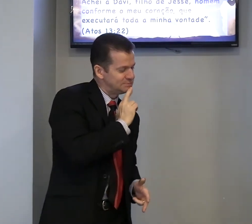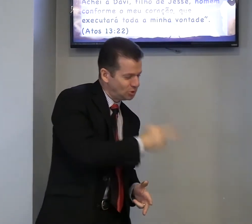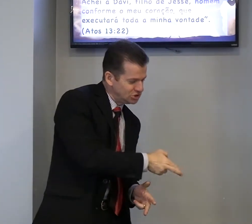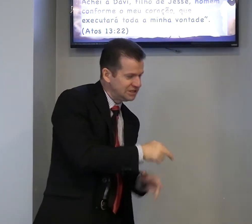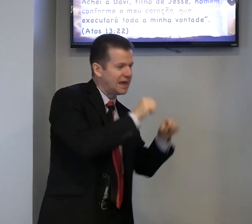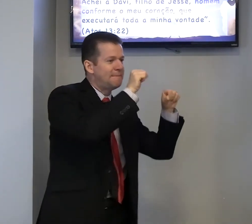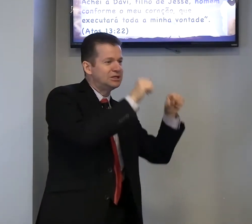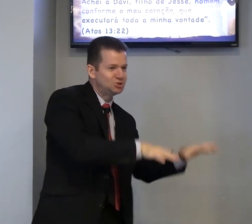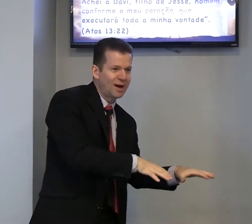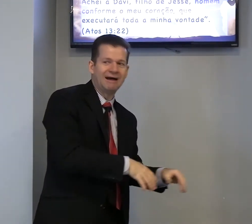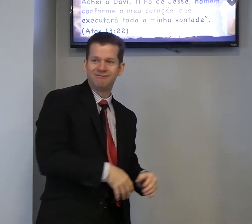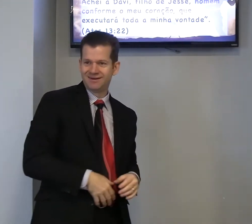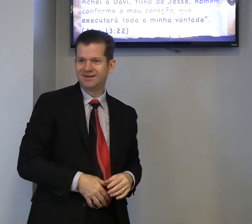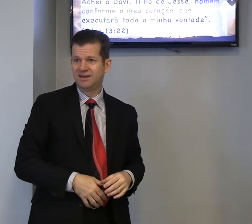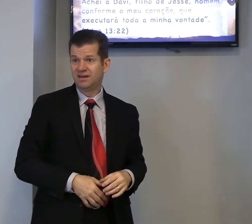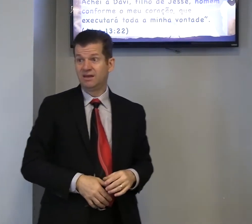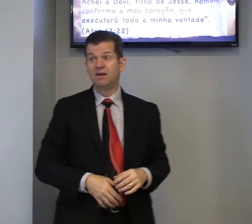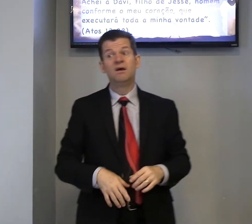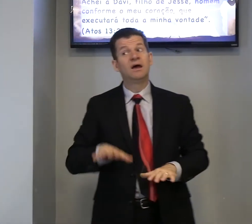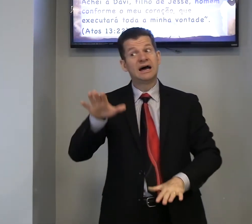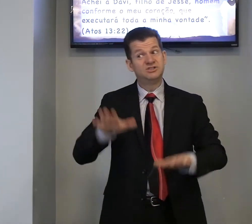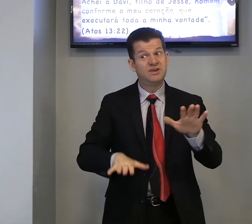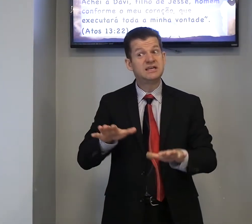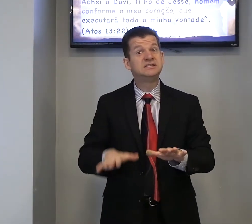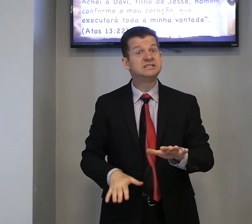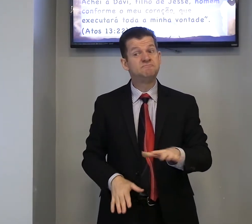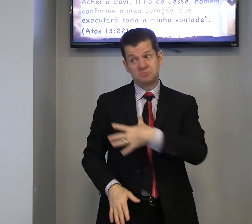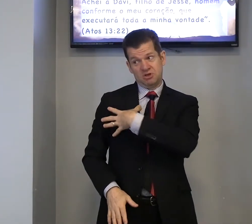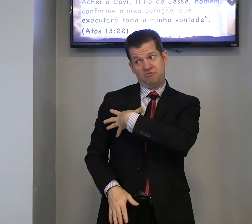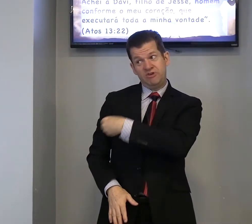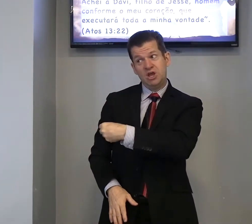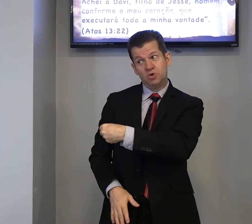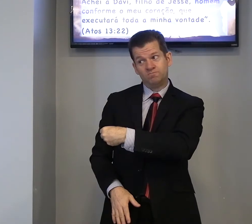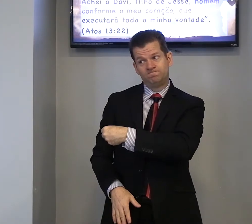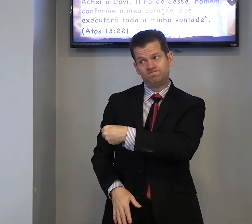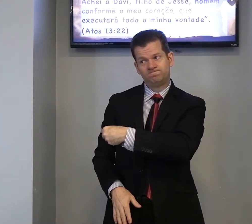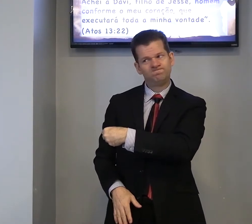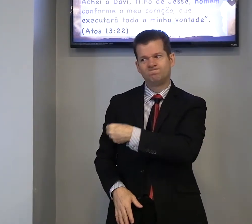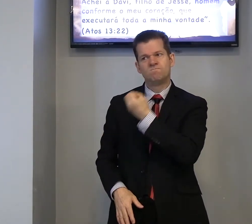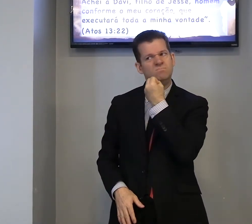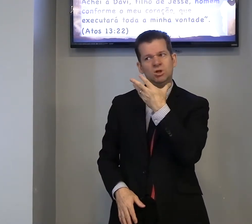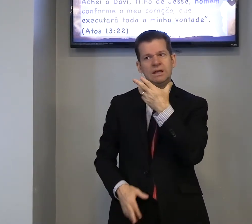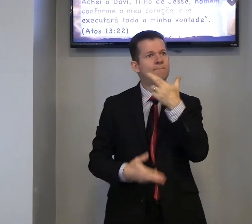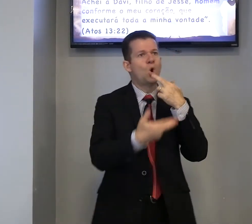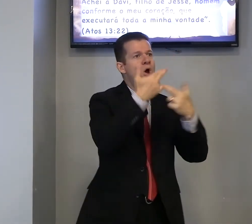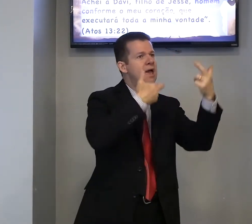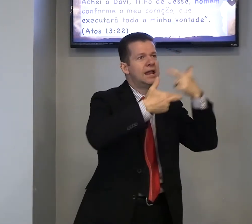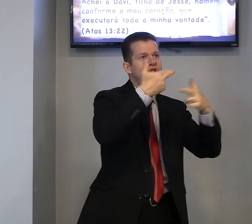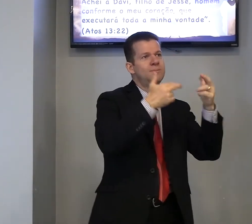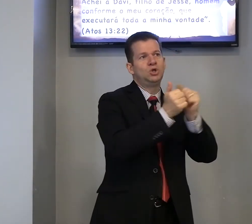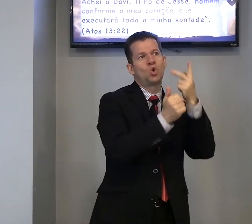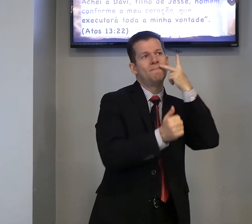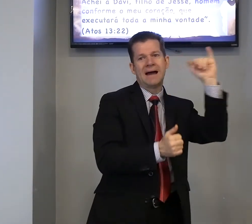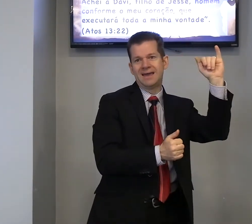respondia, abençoava, às vezes, filho, não tem bom, relacionamento com o pai,